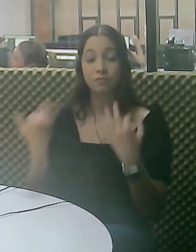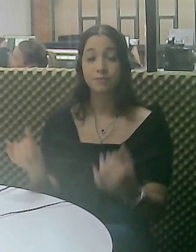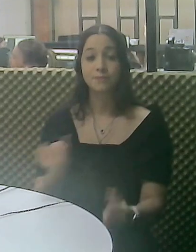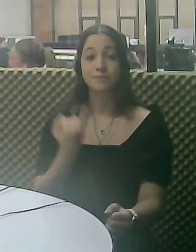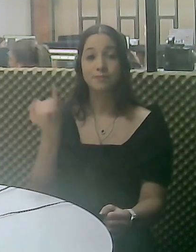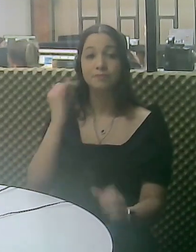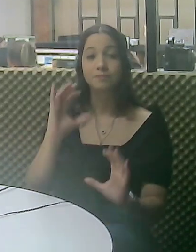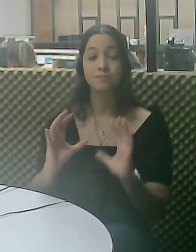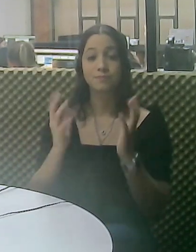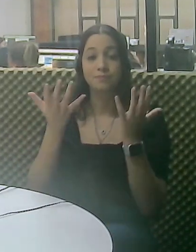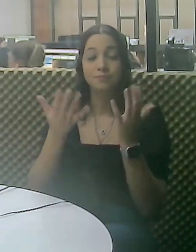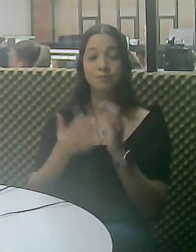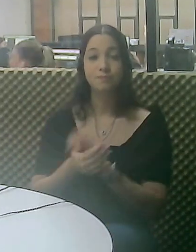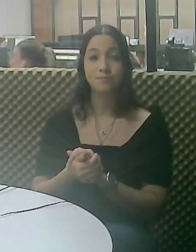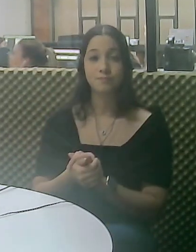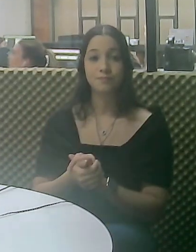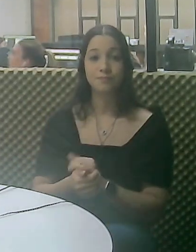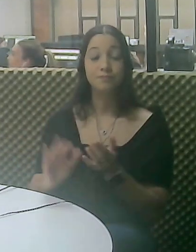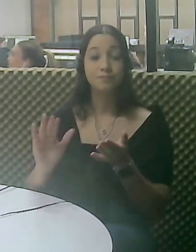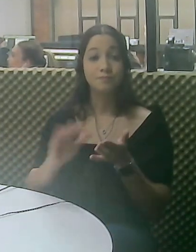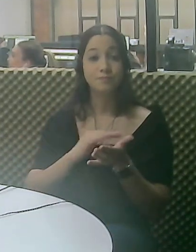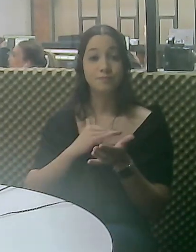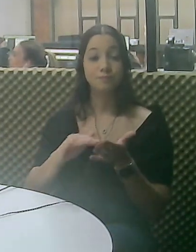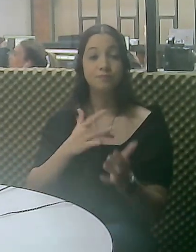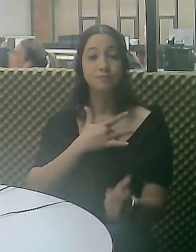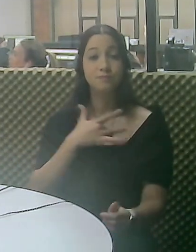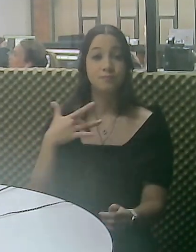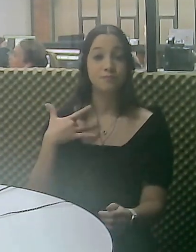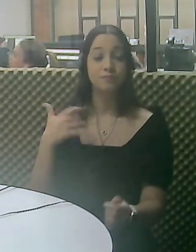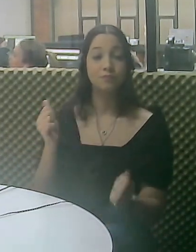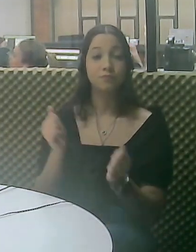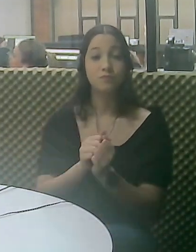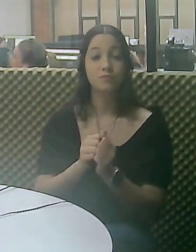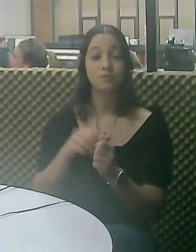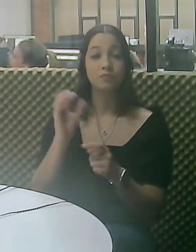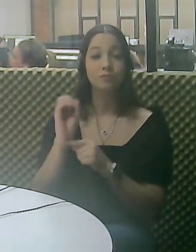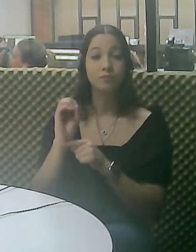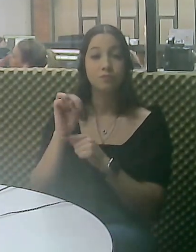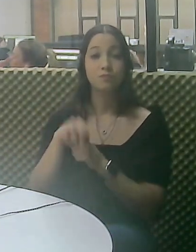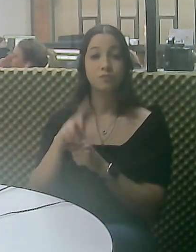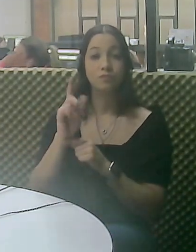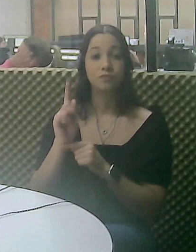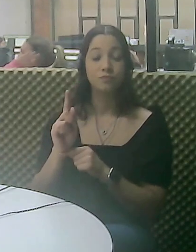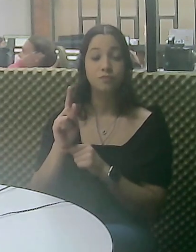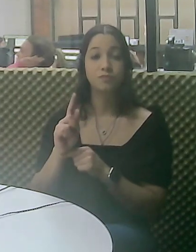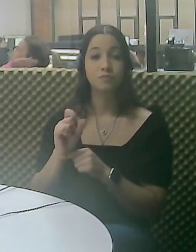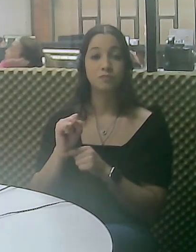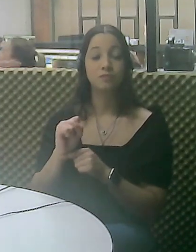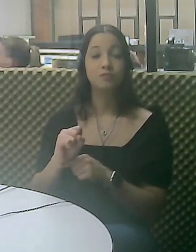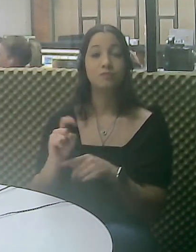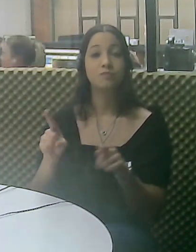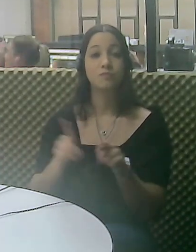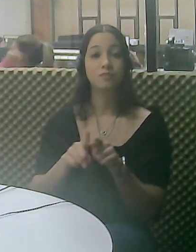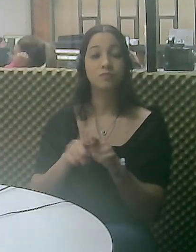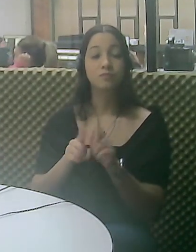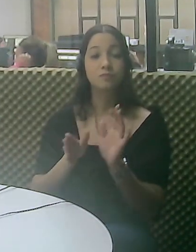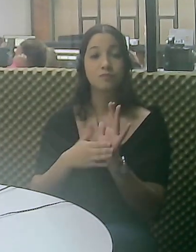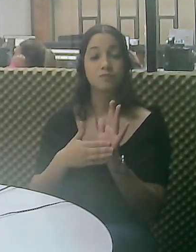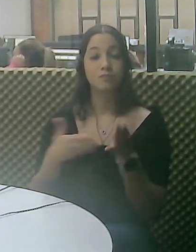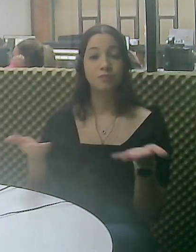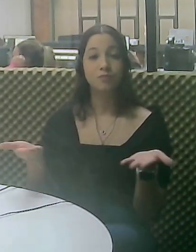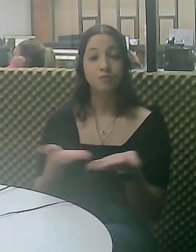saúde, Karina Kelly, fala mais sobre a importância do evento. A Secretaria de Saúde, junto com as